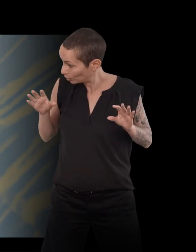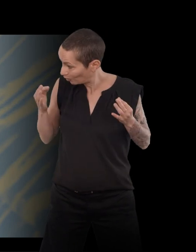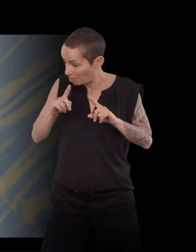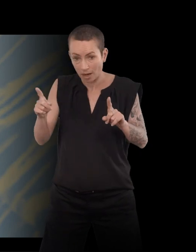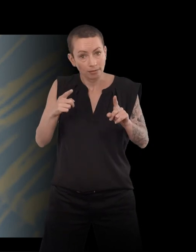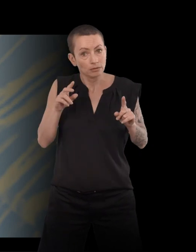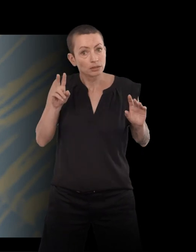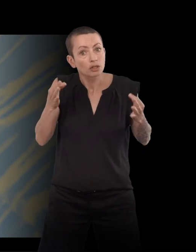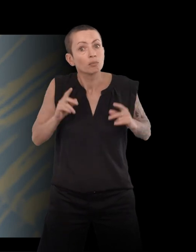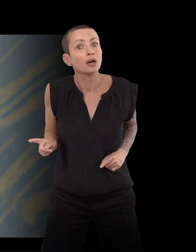la trouver après coup.